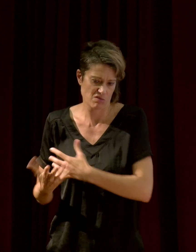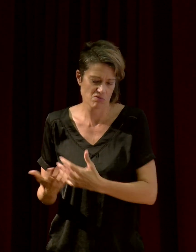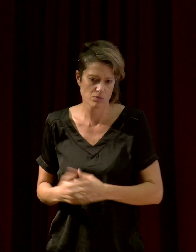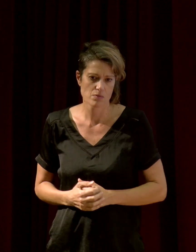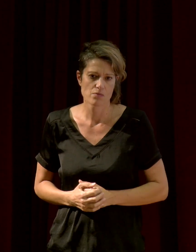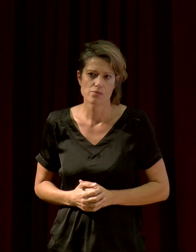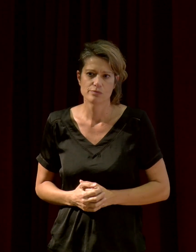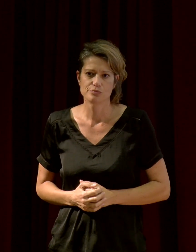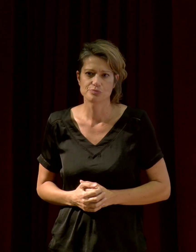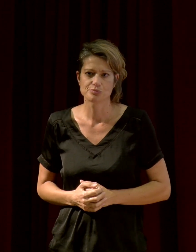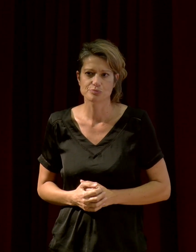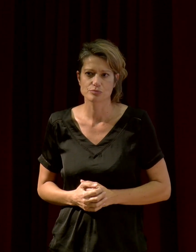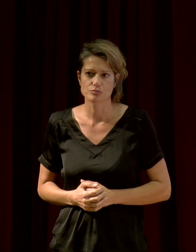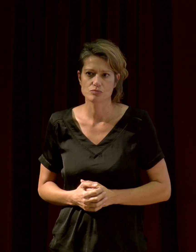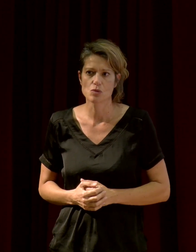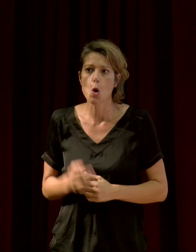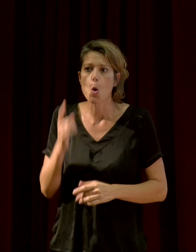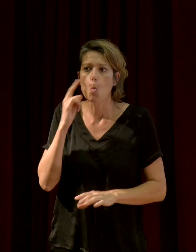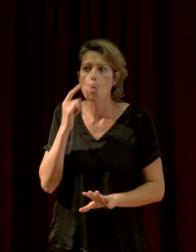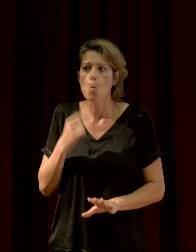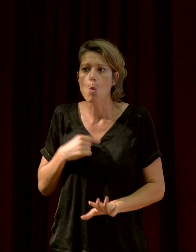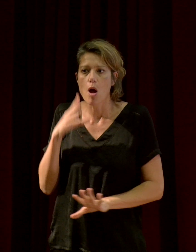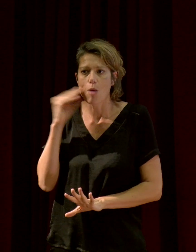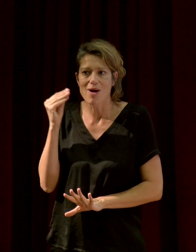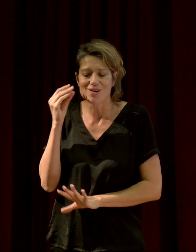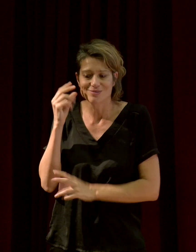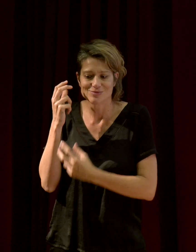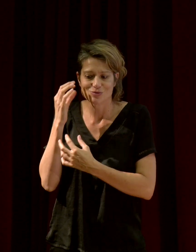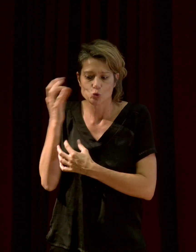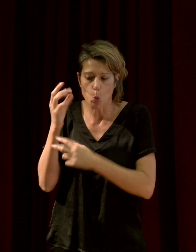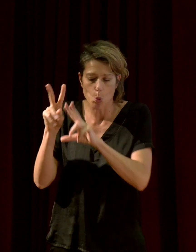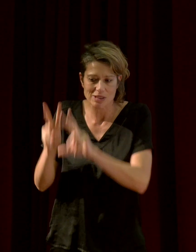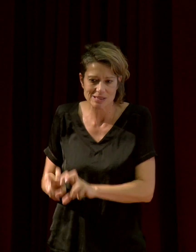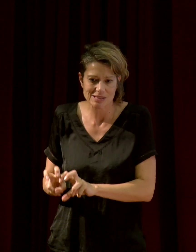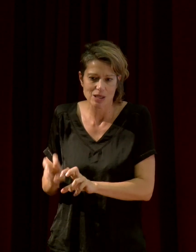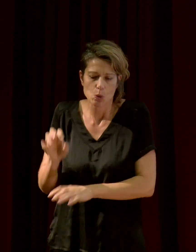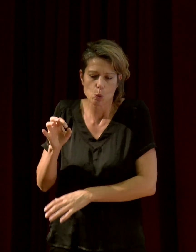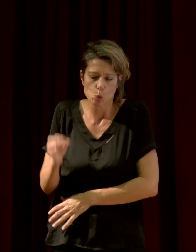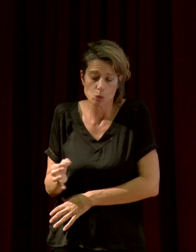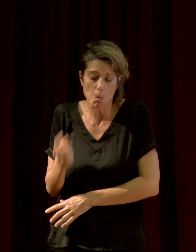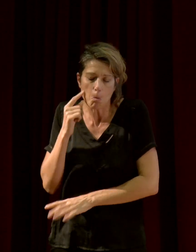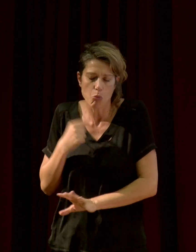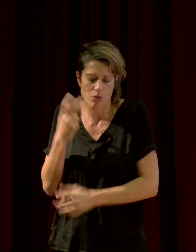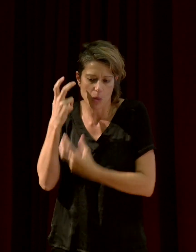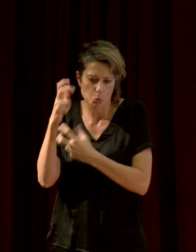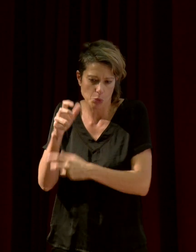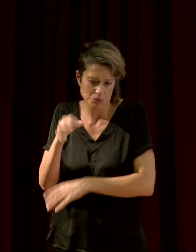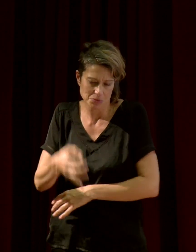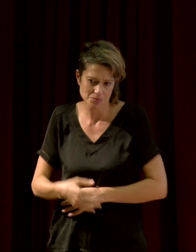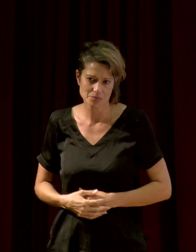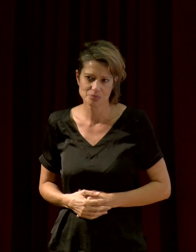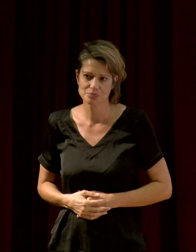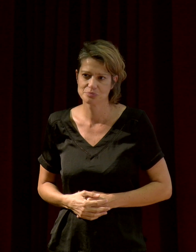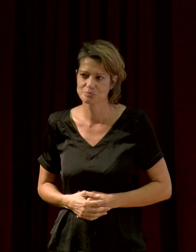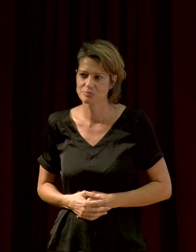l'anthropophonie, dans ce cas-là, moi, je vois l'anthropophonie comme un bruit, mais évidemment, quand nous, on communique, c'est du son, c'est du signal. Et donc, cette notion,